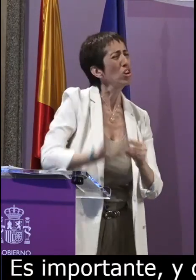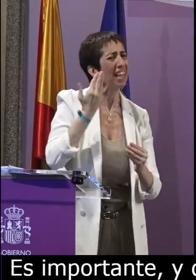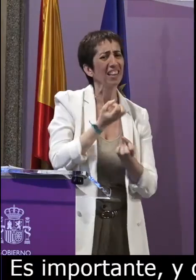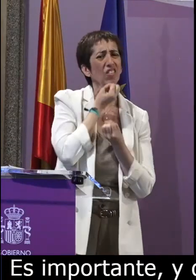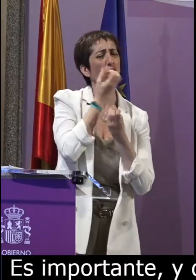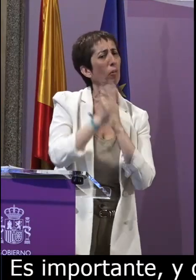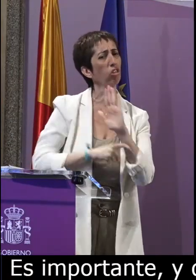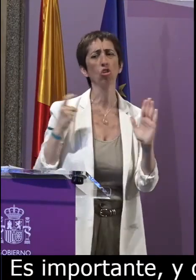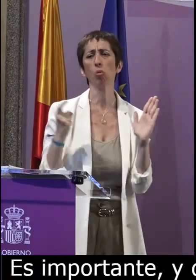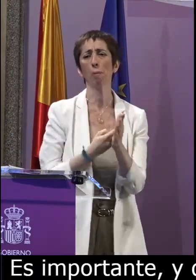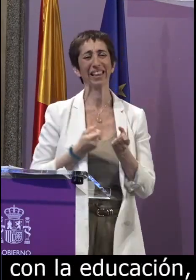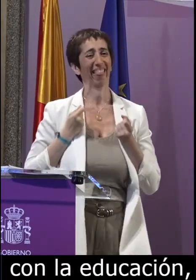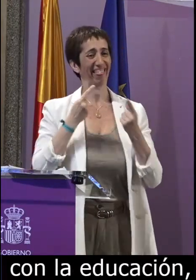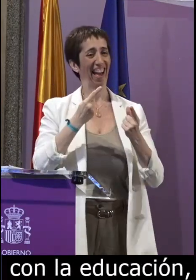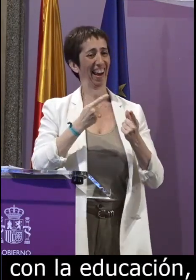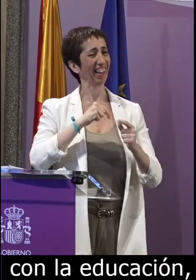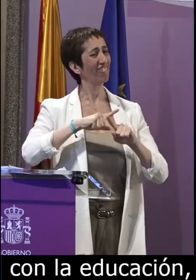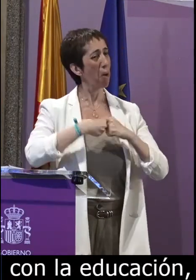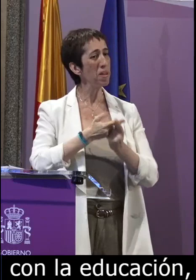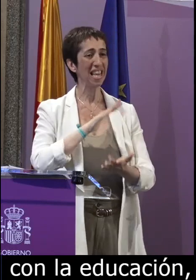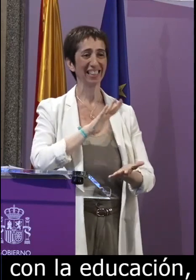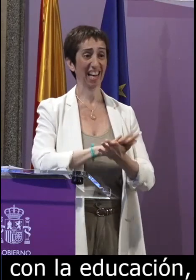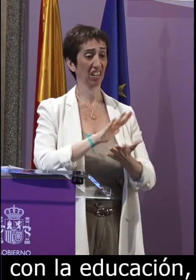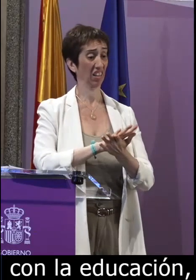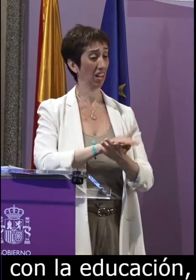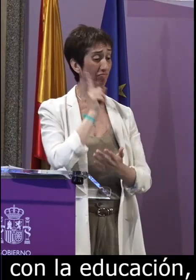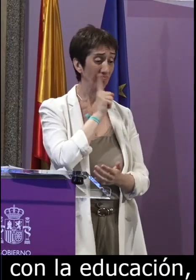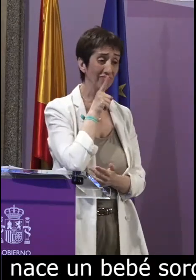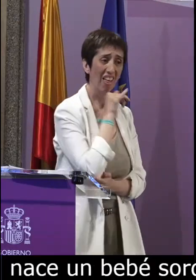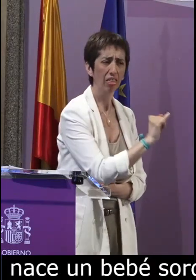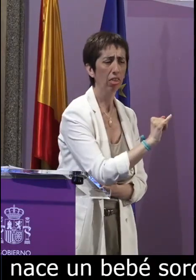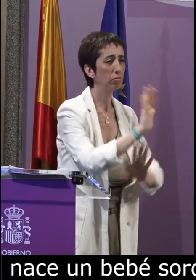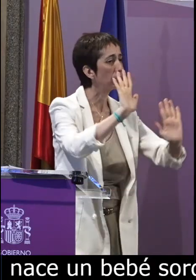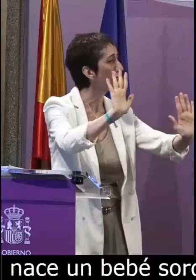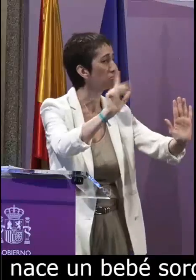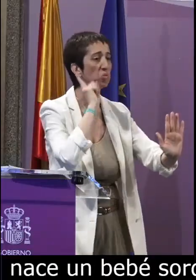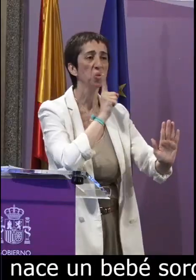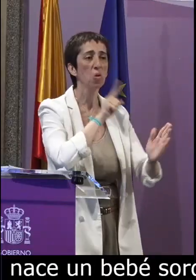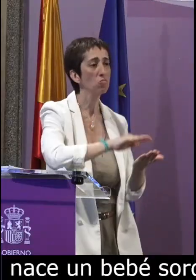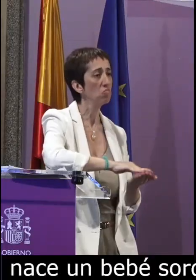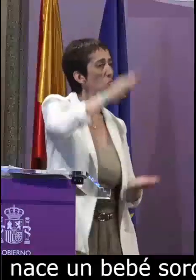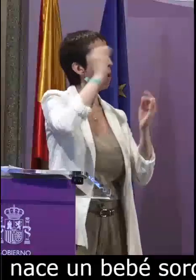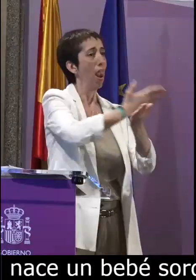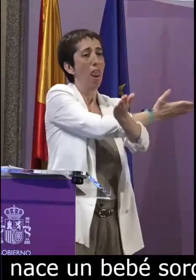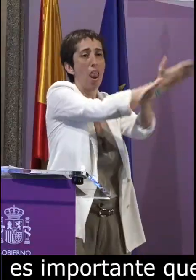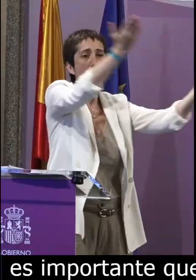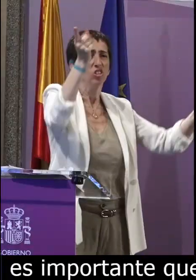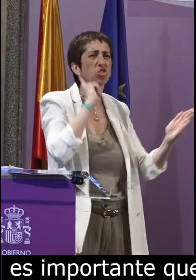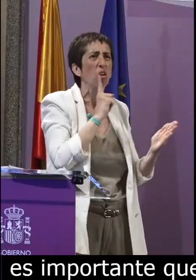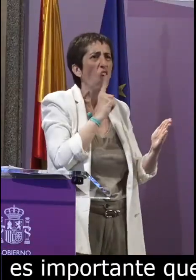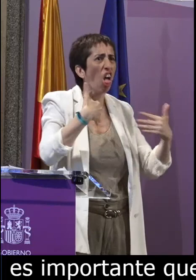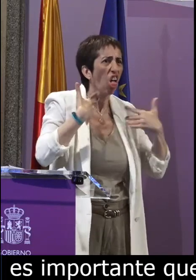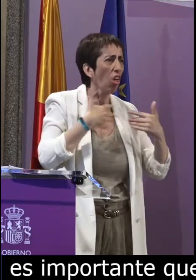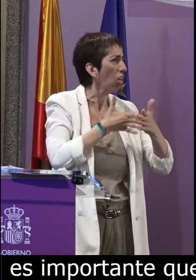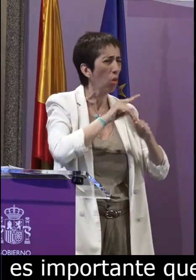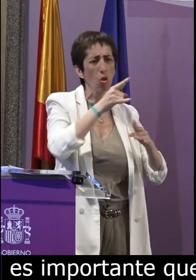diferentes hospitales es importante que se dé absolutamente toda la información para tranquilizar a la familia que sepan que tienen un bebé sordo pero que